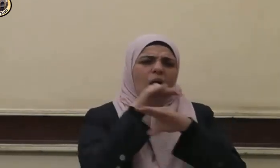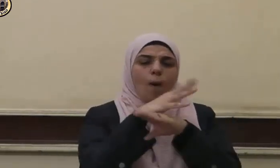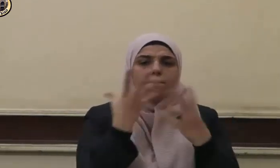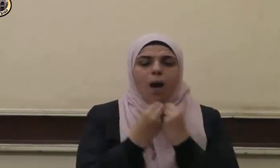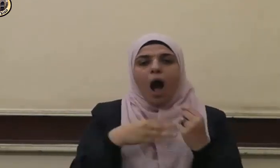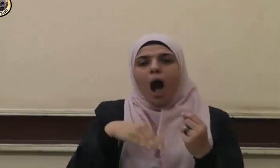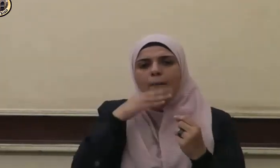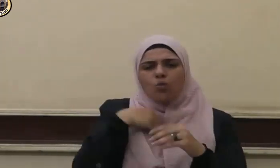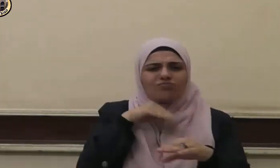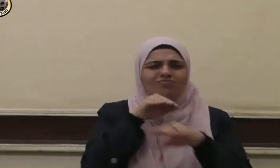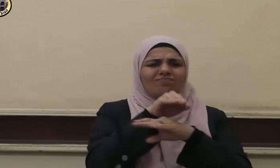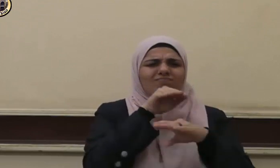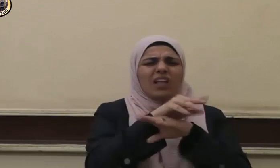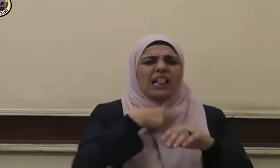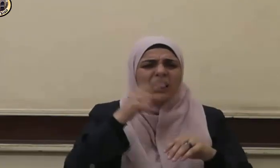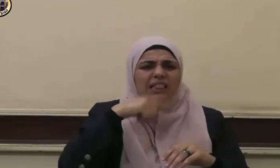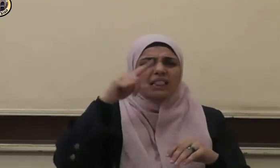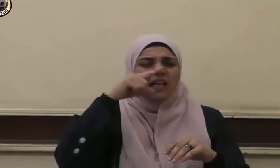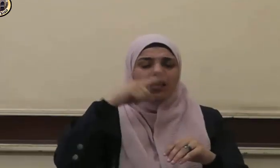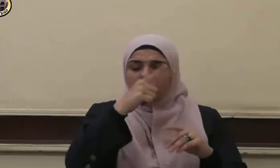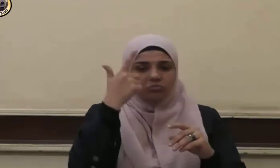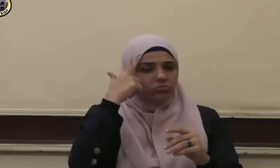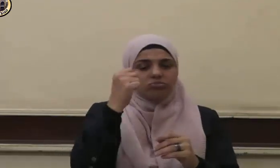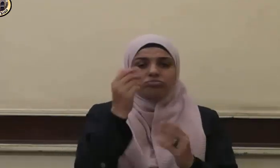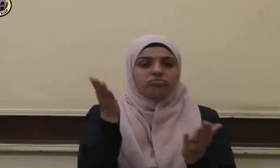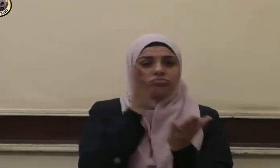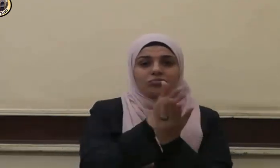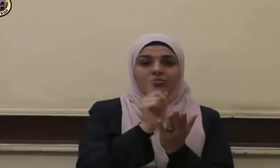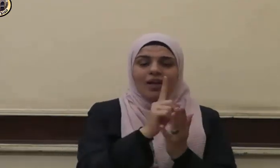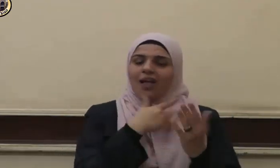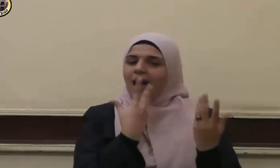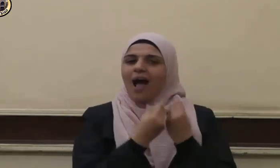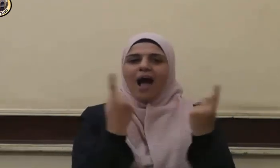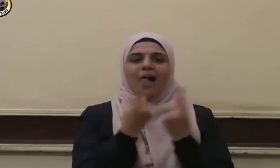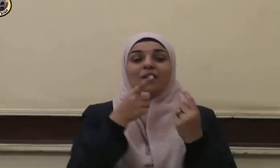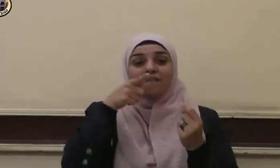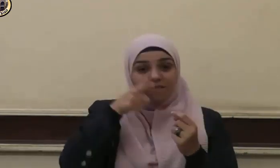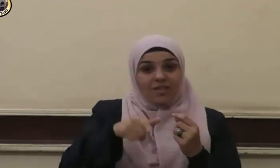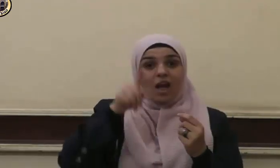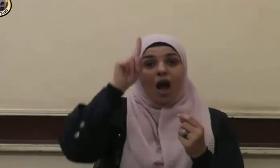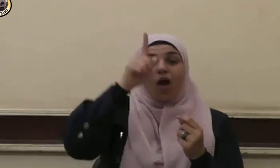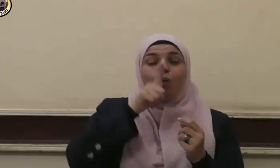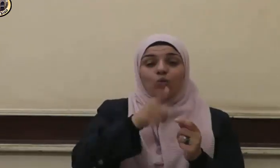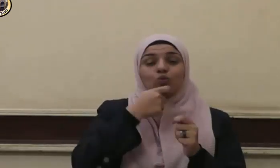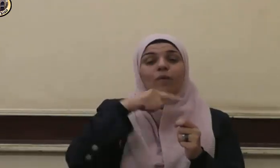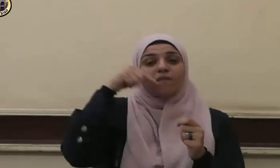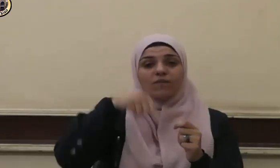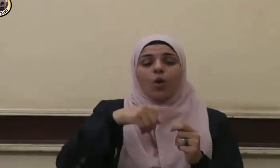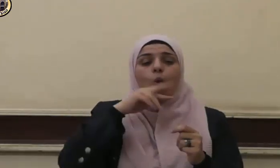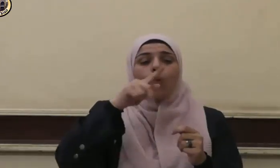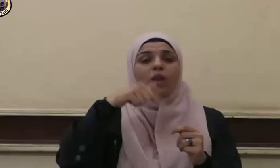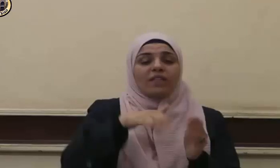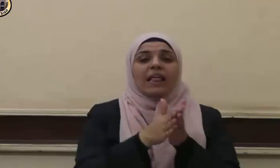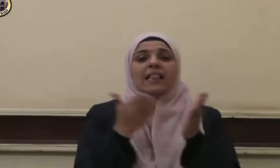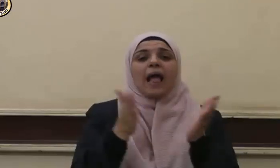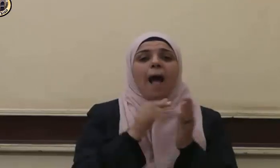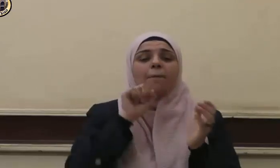أبيه وفي ذلك يقول الحق سبحانه واذكر في الكتاب إبراهيم إنه